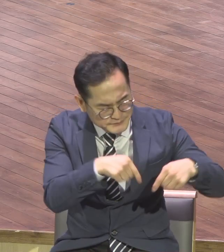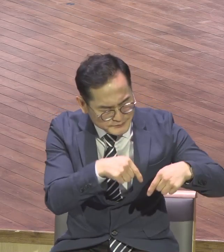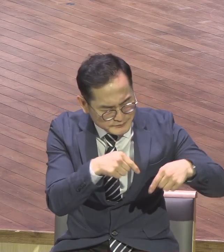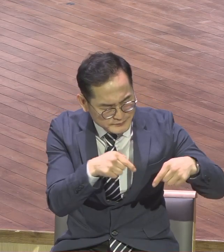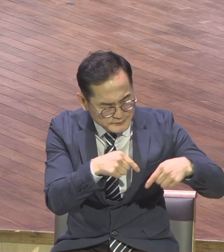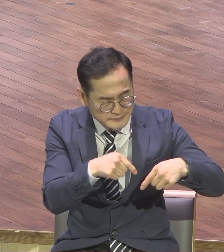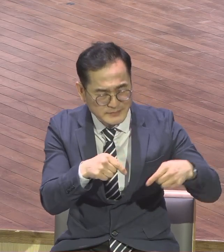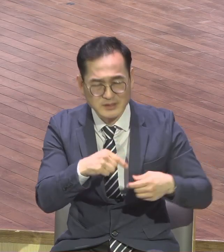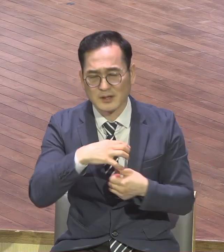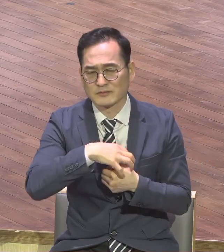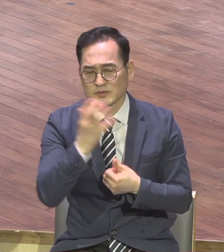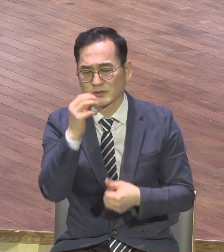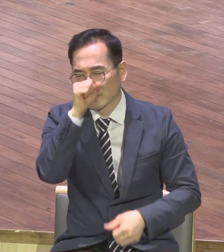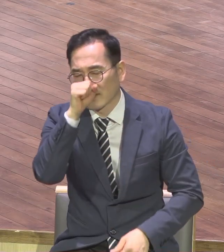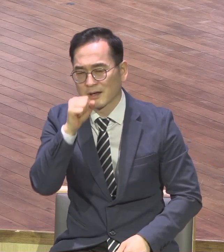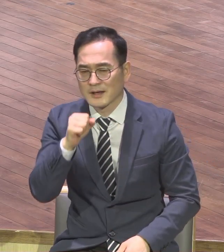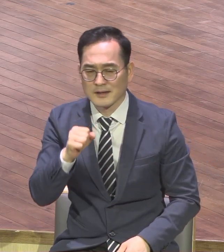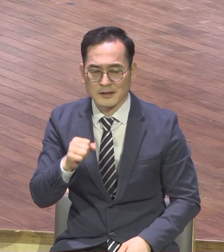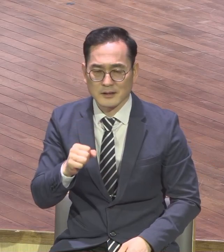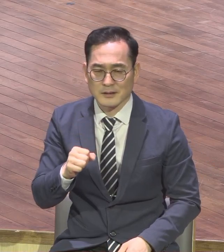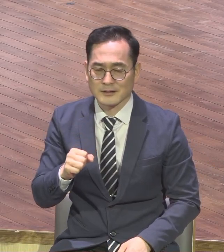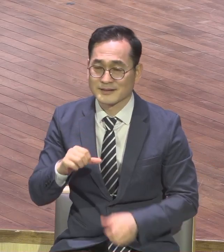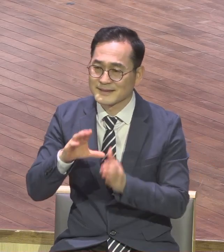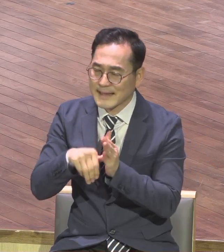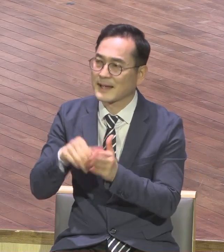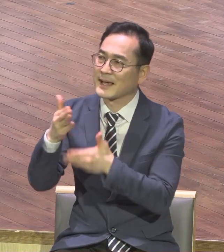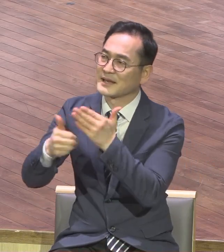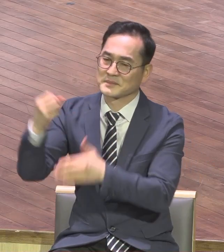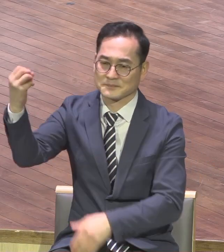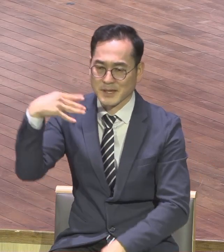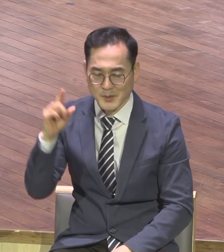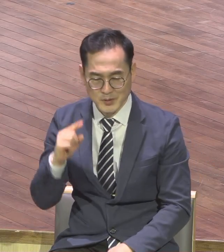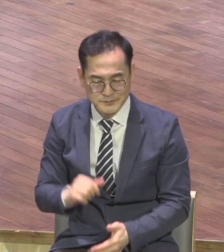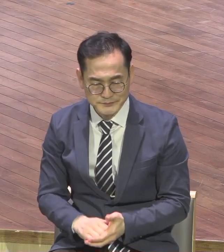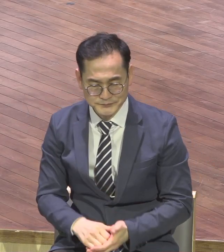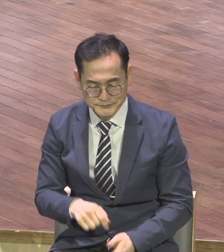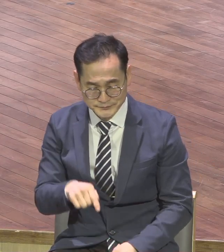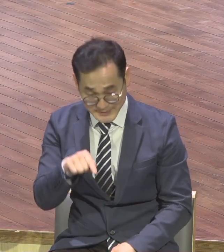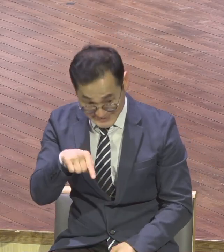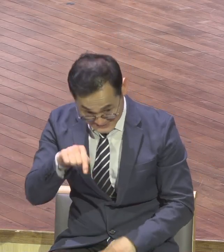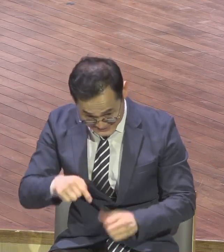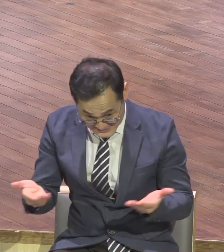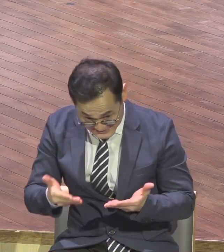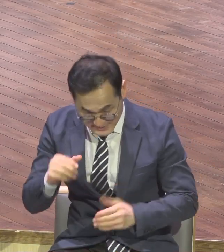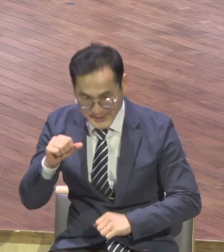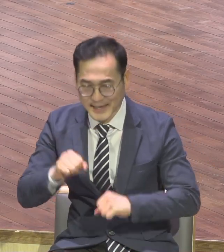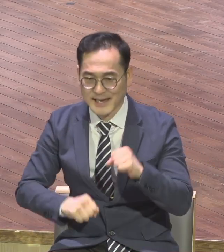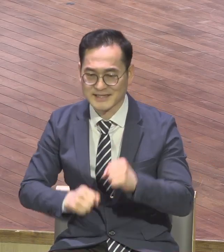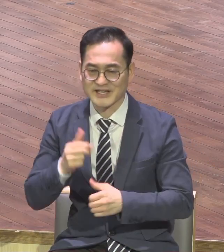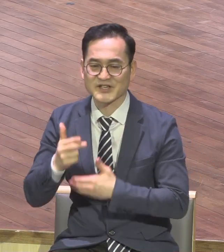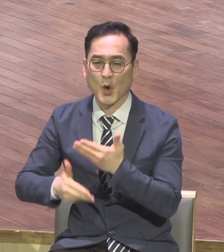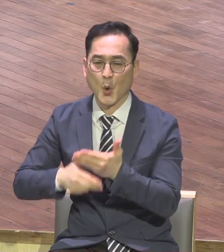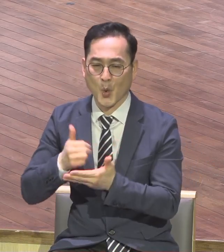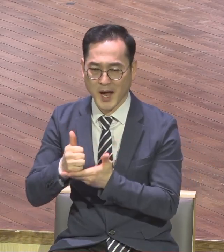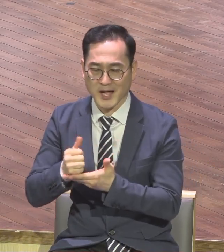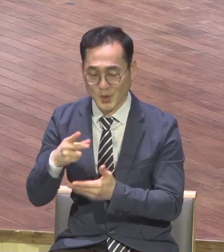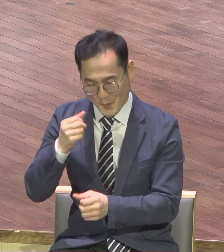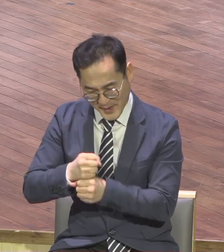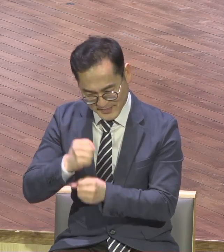에레미야에게 임하여 다시 말씀하십니다 2절입니다 이를 향하시는 여우와 그것을 만들어 성취하는 여우와